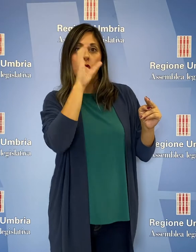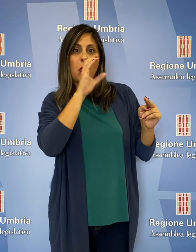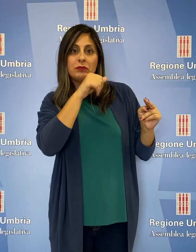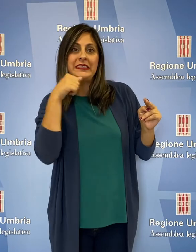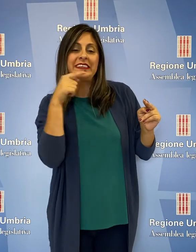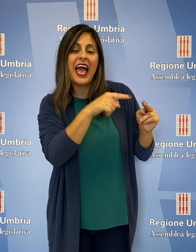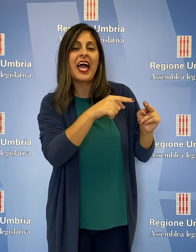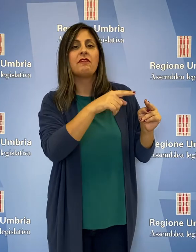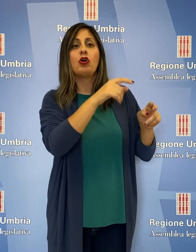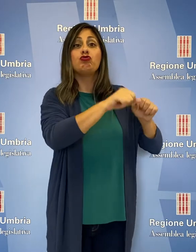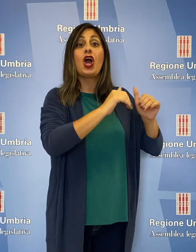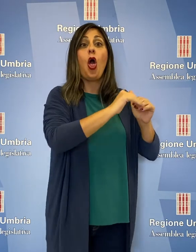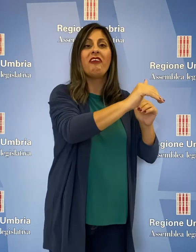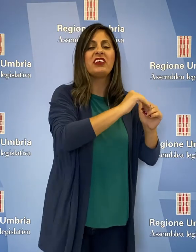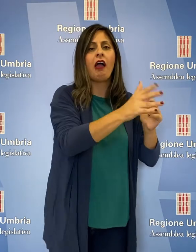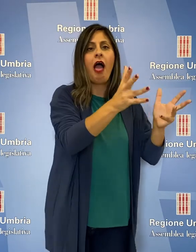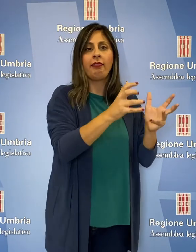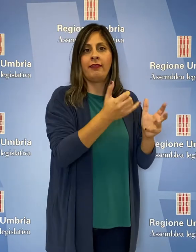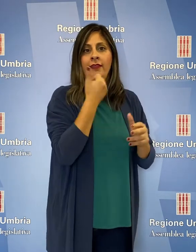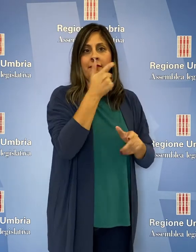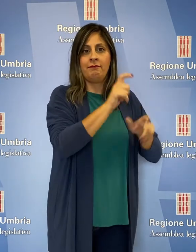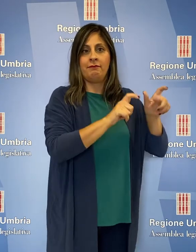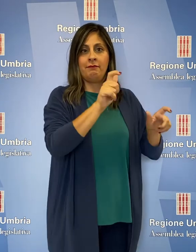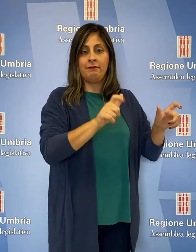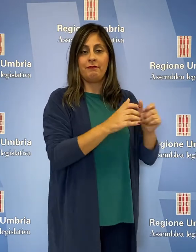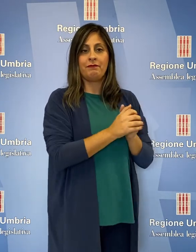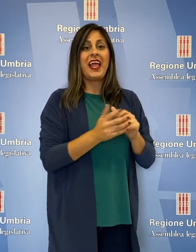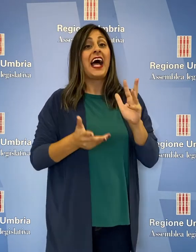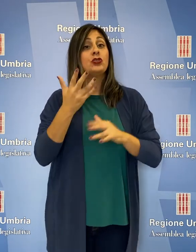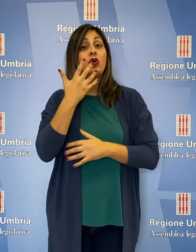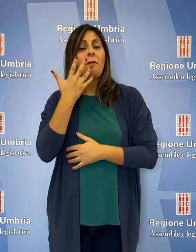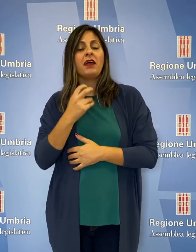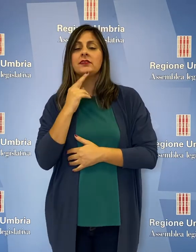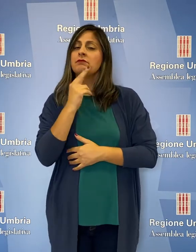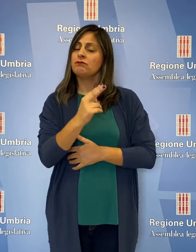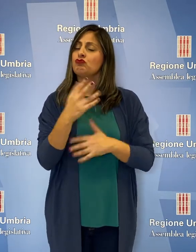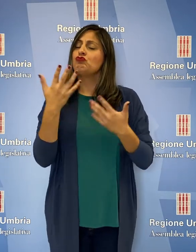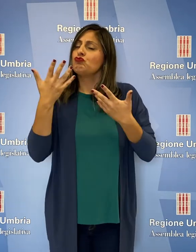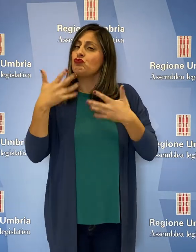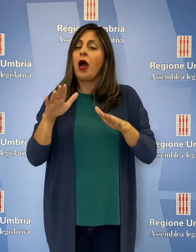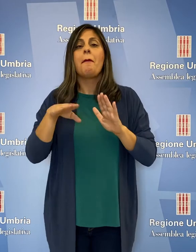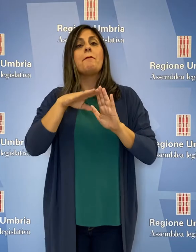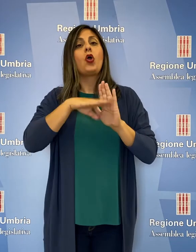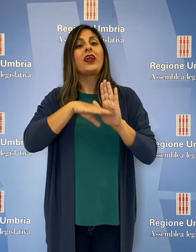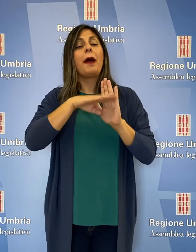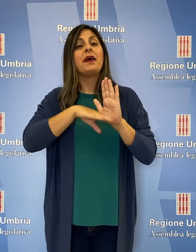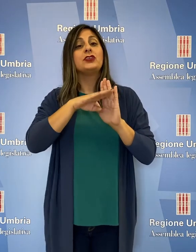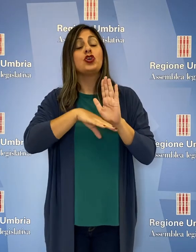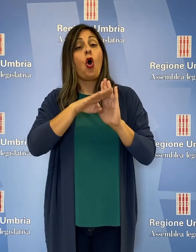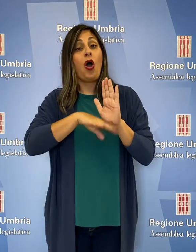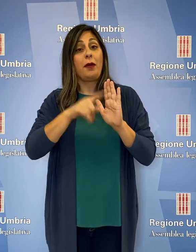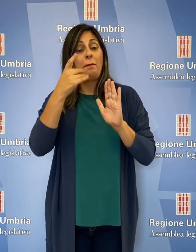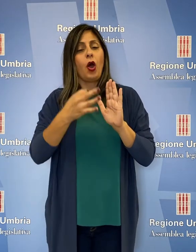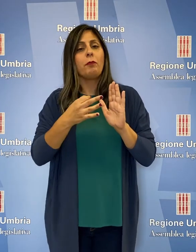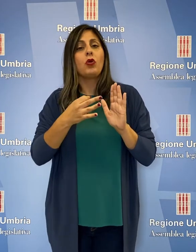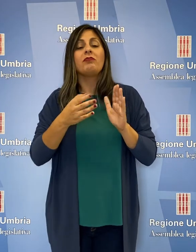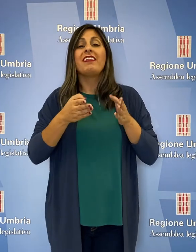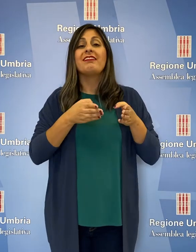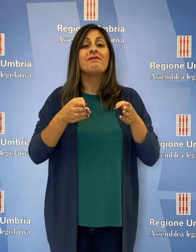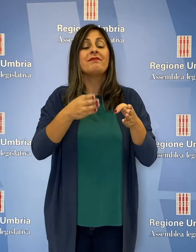turistici come ciclovia ad alta attrattività. L'assessore Melasecchi ha detto che è stata completata la programmazione del consolidamento del tratto